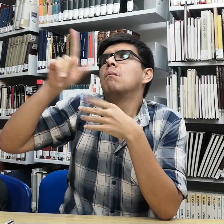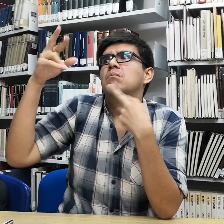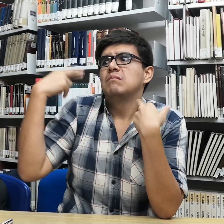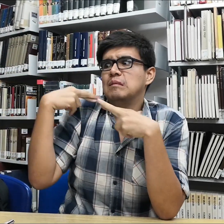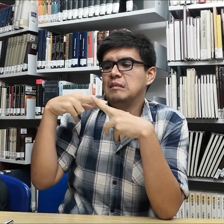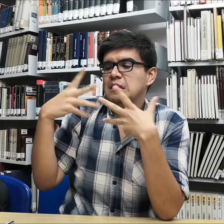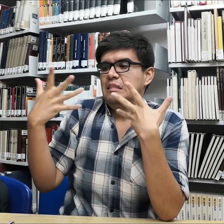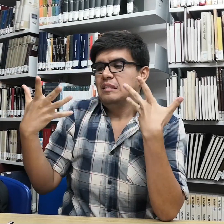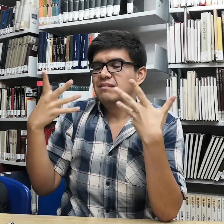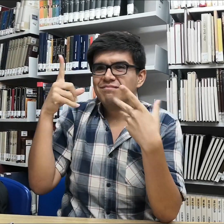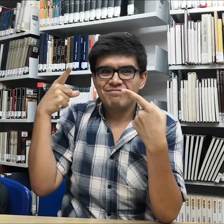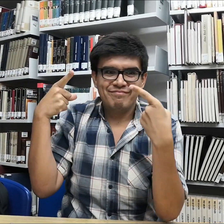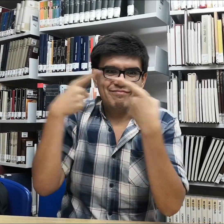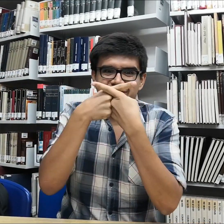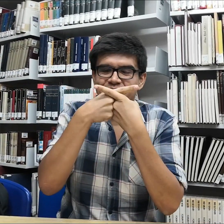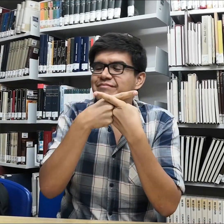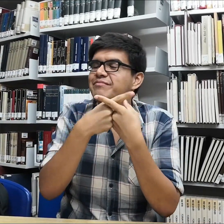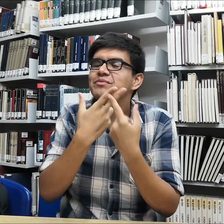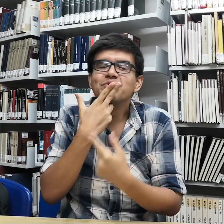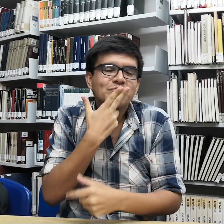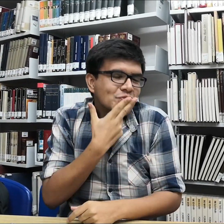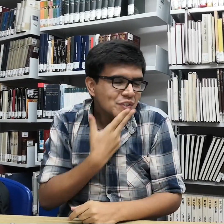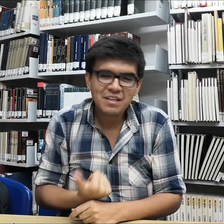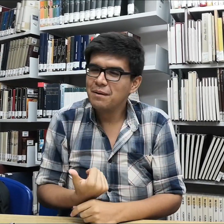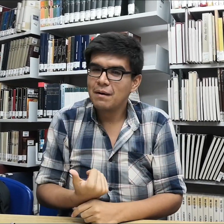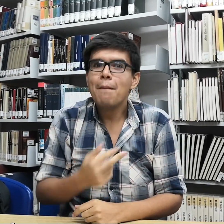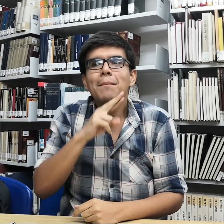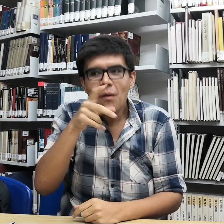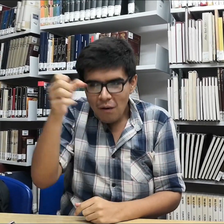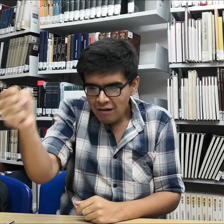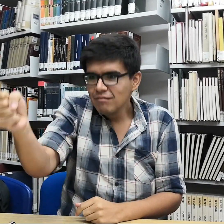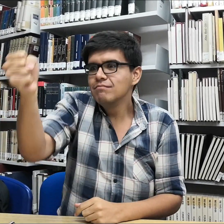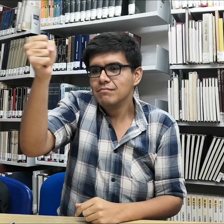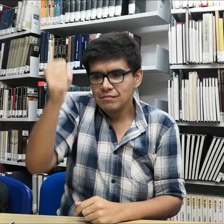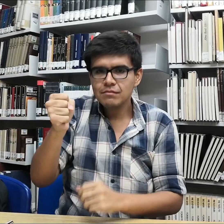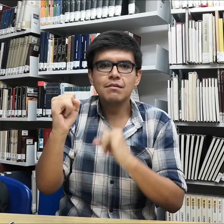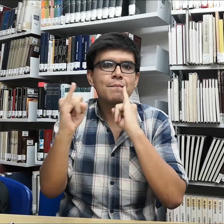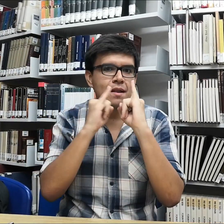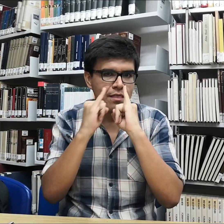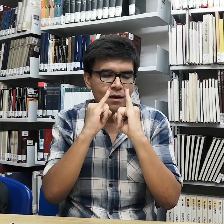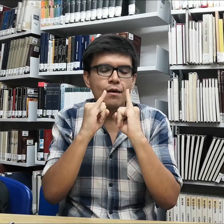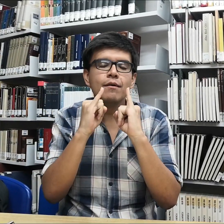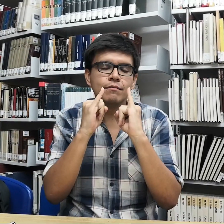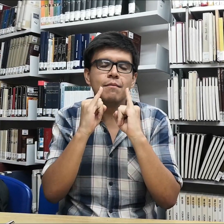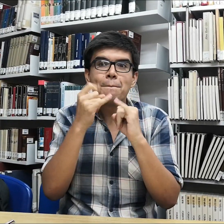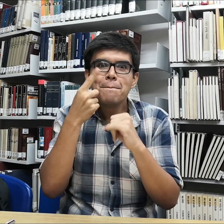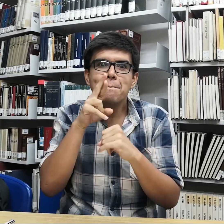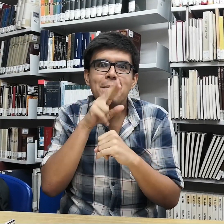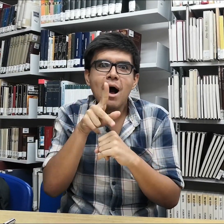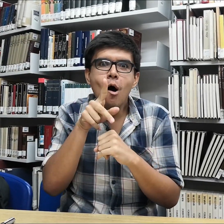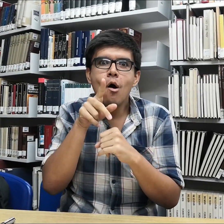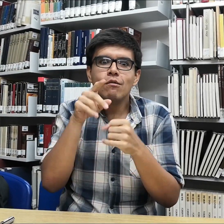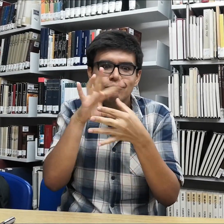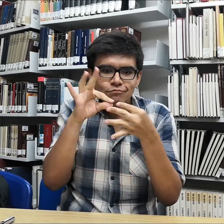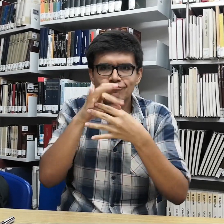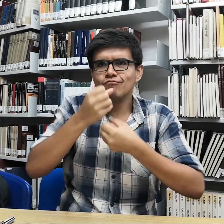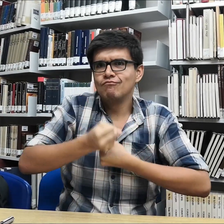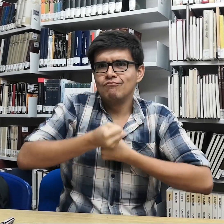va a poder participar si no entiende o si el sordo quiere participar y el maestro no sabe señas? ¿Cómo va a poder entender al alumno? Se